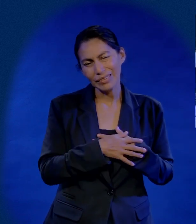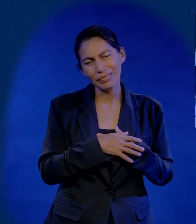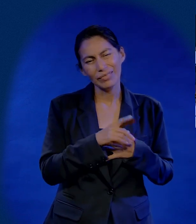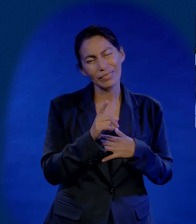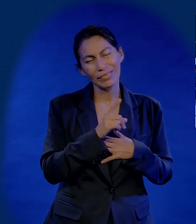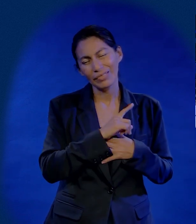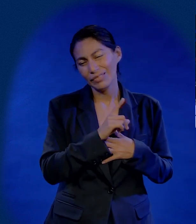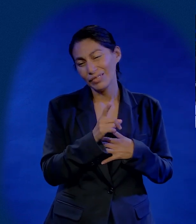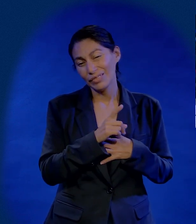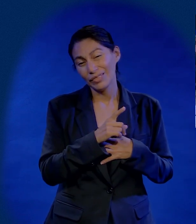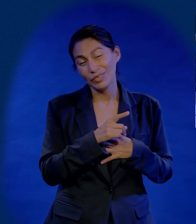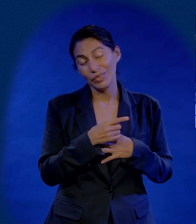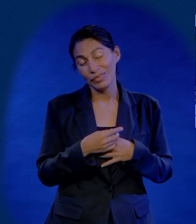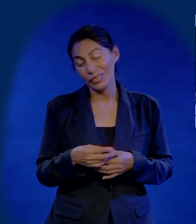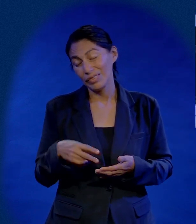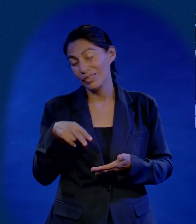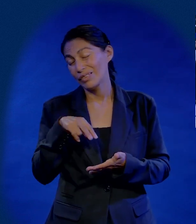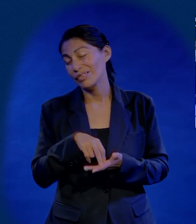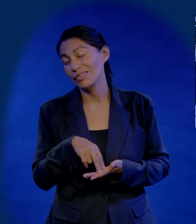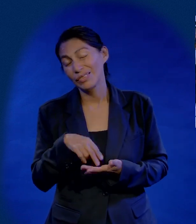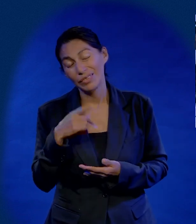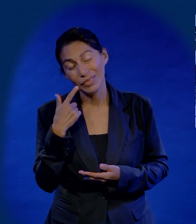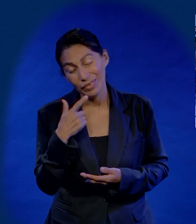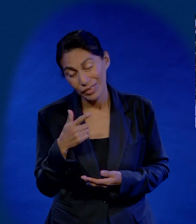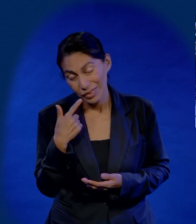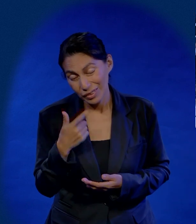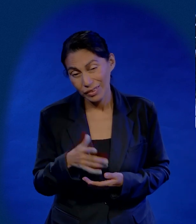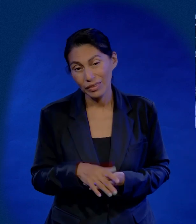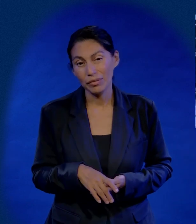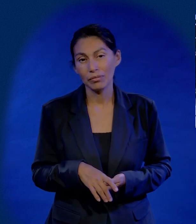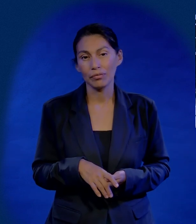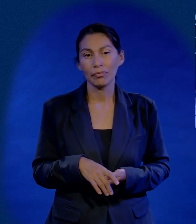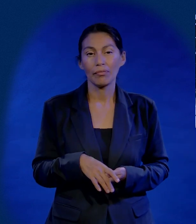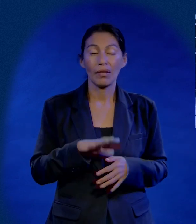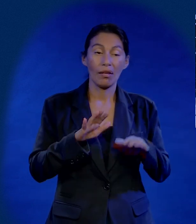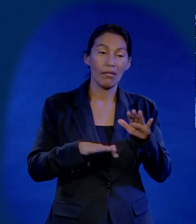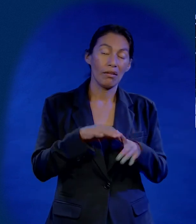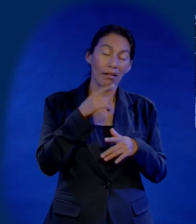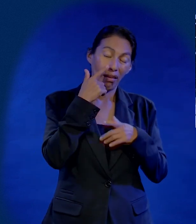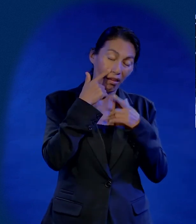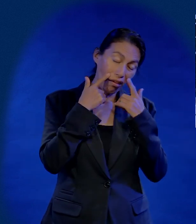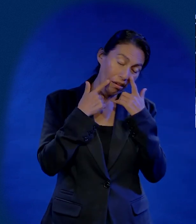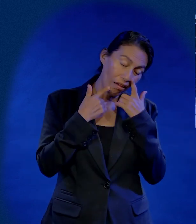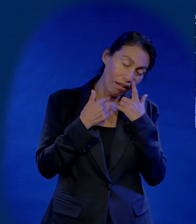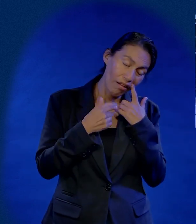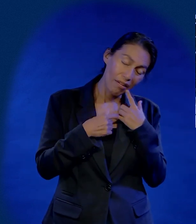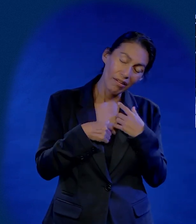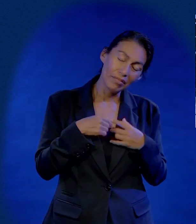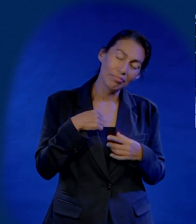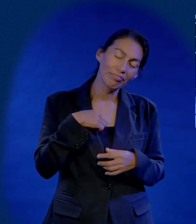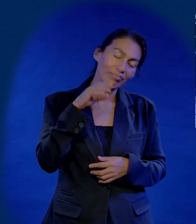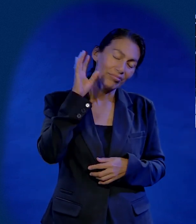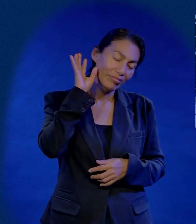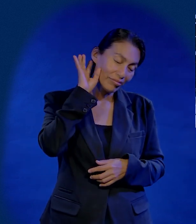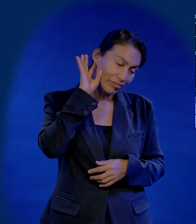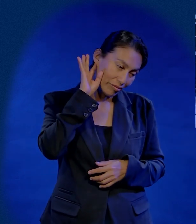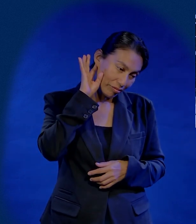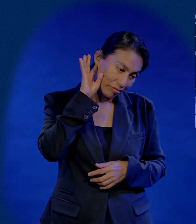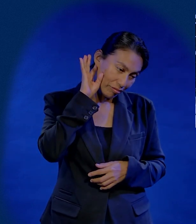conmigo mismo. Y yo decía, no, yo no me quiero levantar. Y a veces la empezaba a escuchar a llorar, llorar.